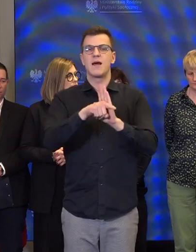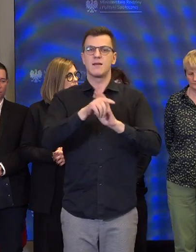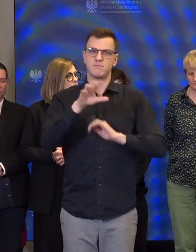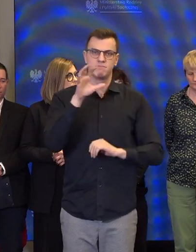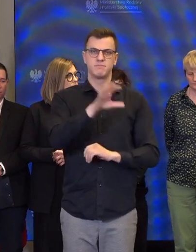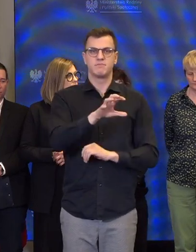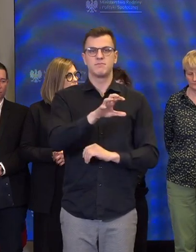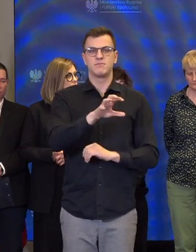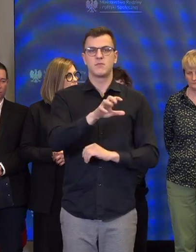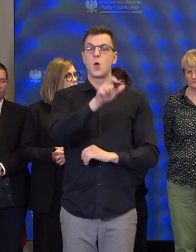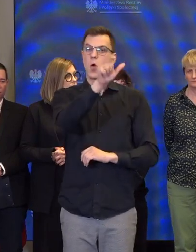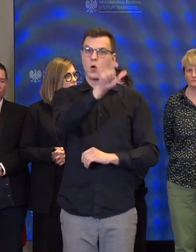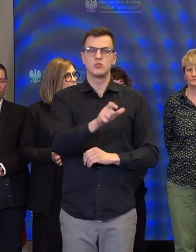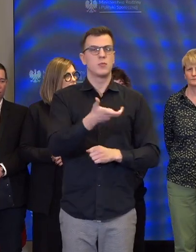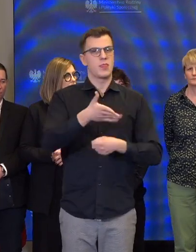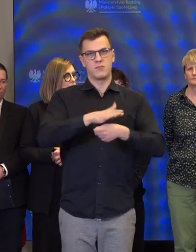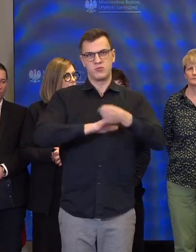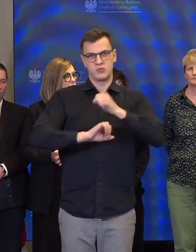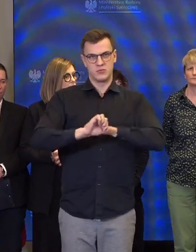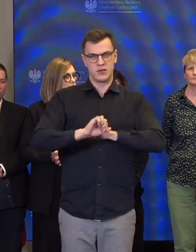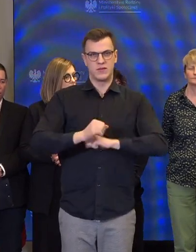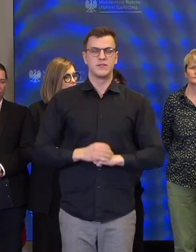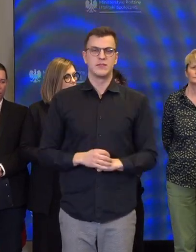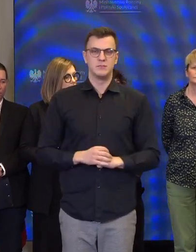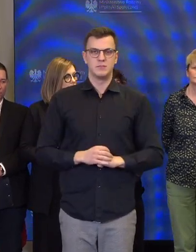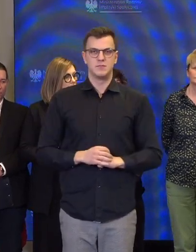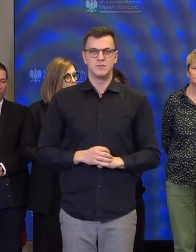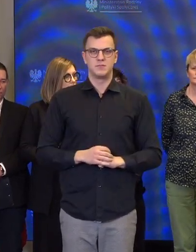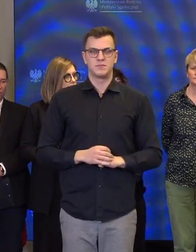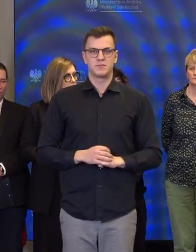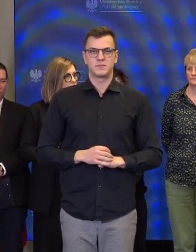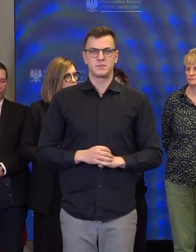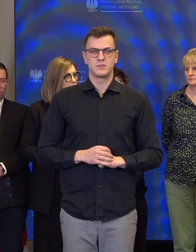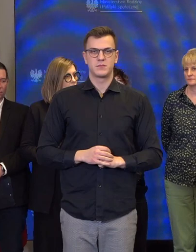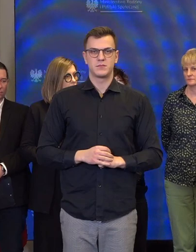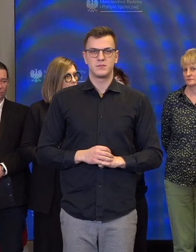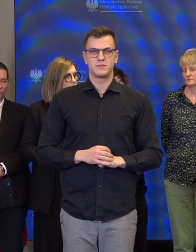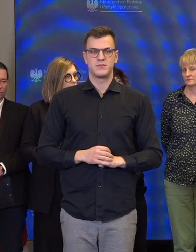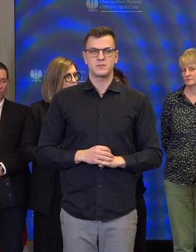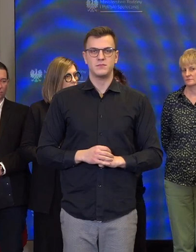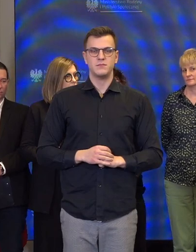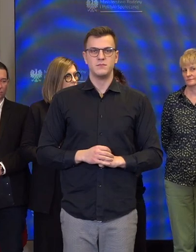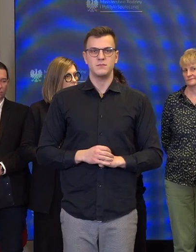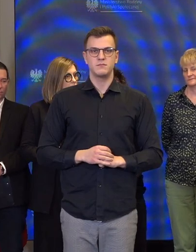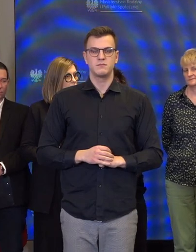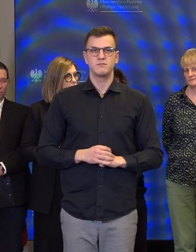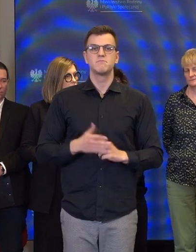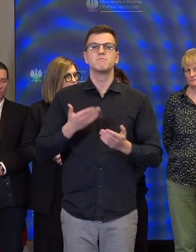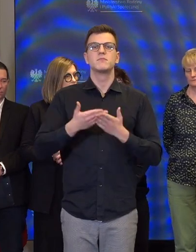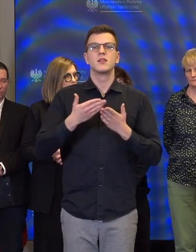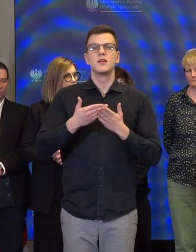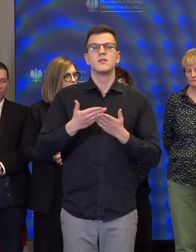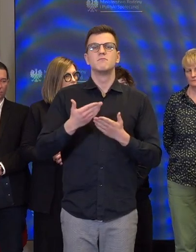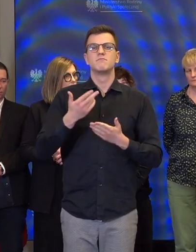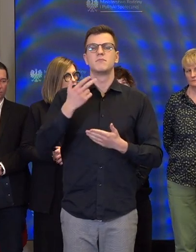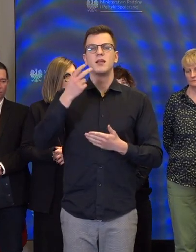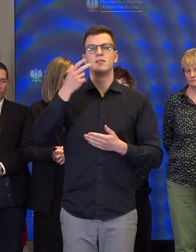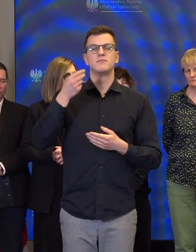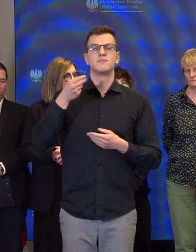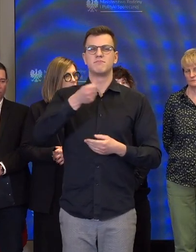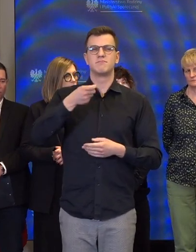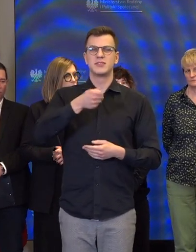dla osoby niepełnosprawnej, na tym, aby do świadczenia pielęgnacyjnego